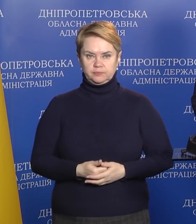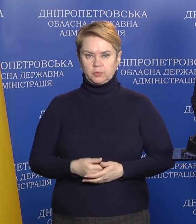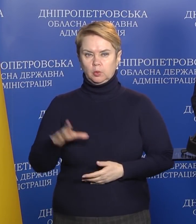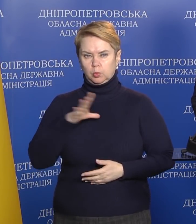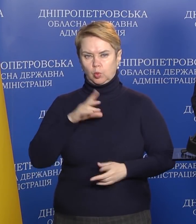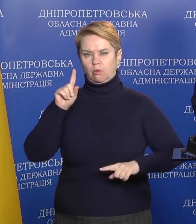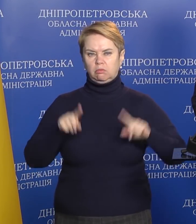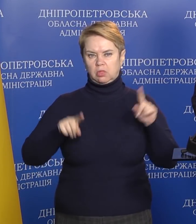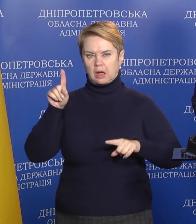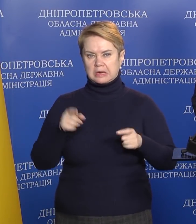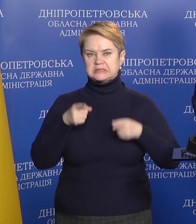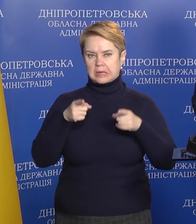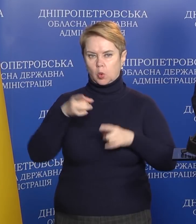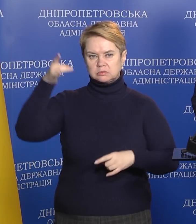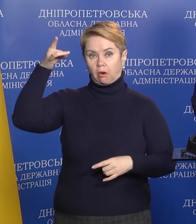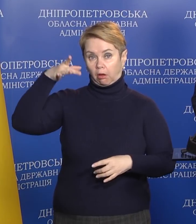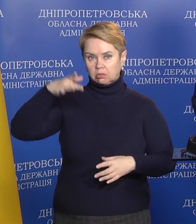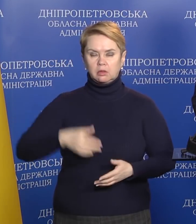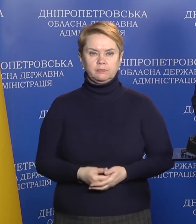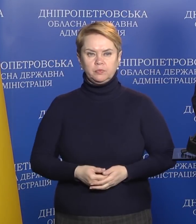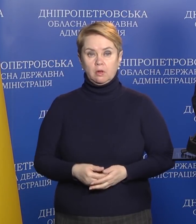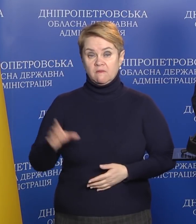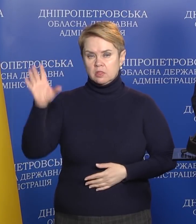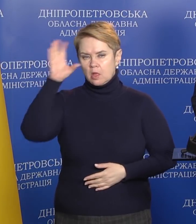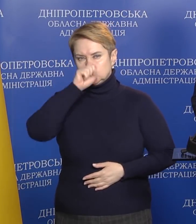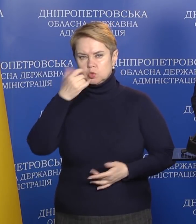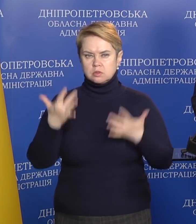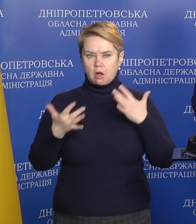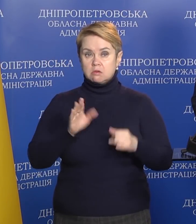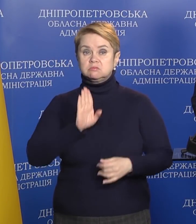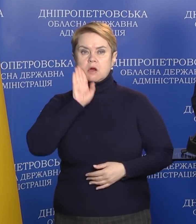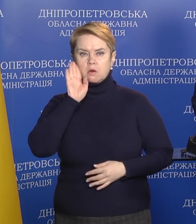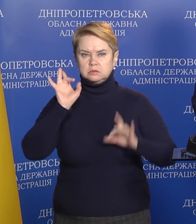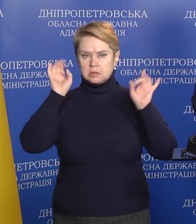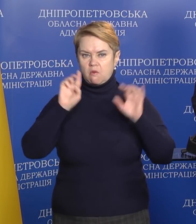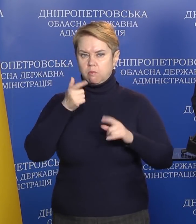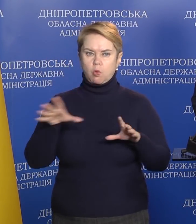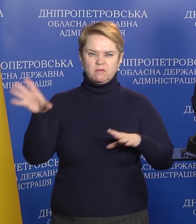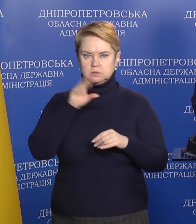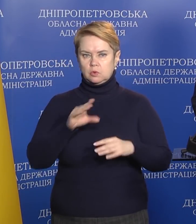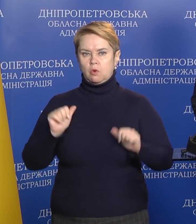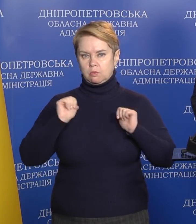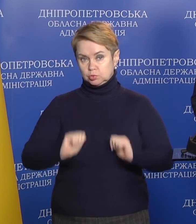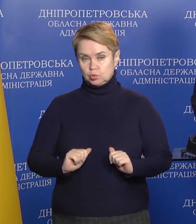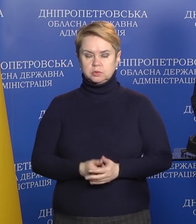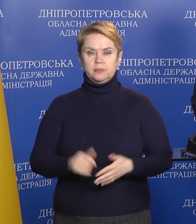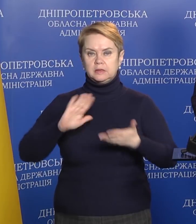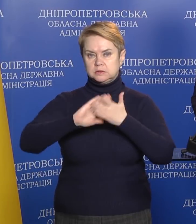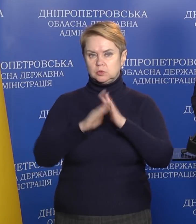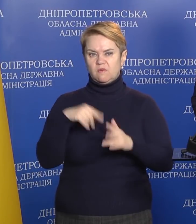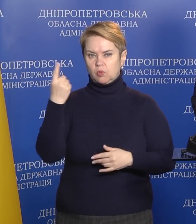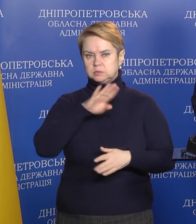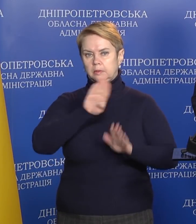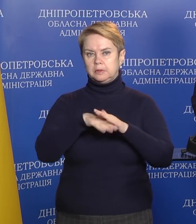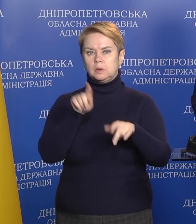Було декілька загроз ракетних вночі і декілька зранку, але, слава Богу, все обійшлося. Ситуація в